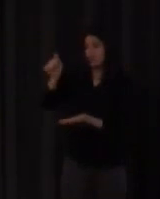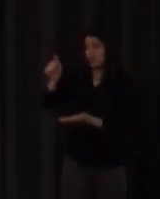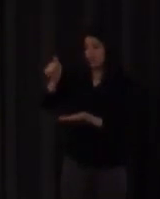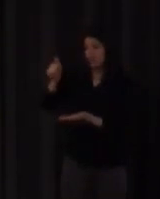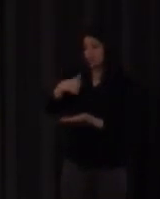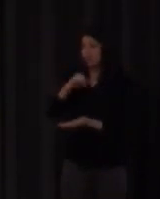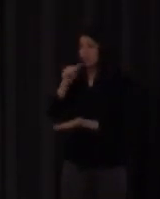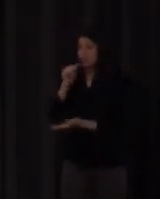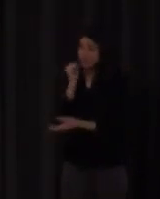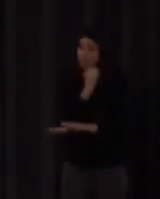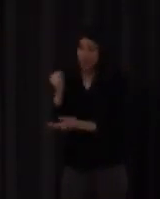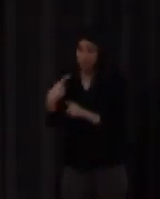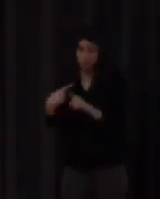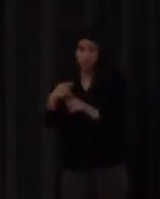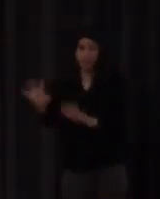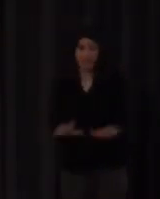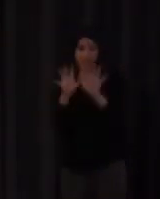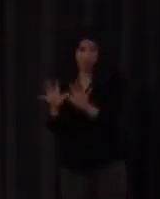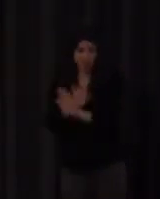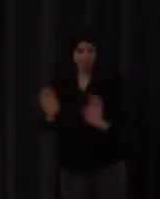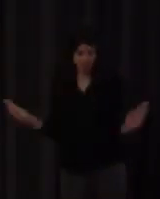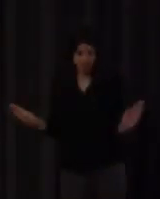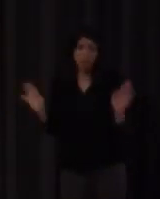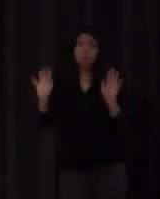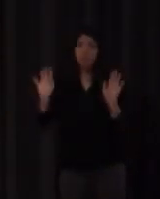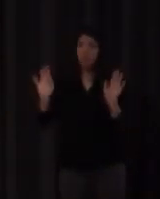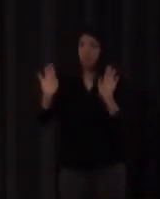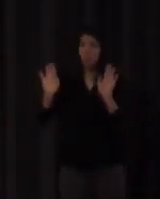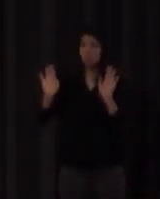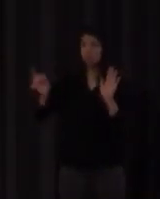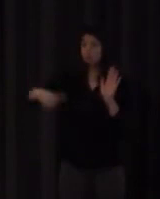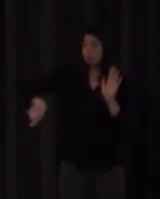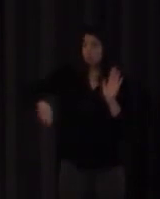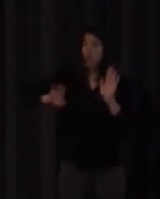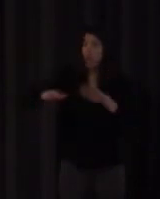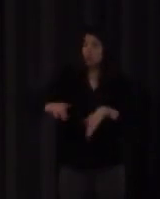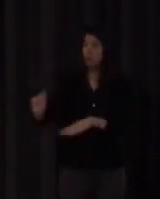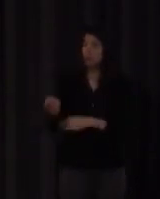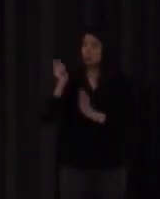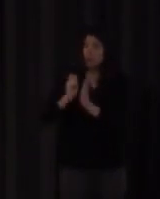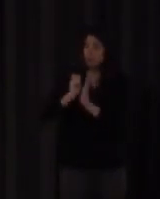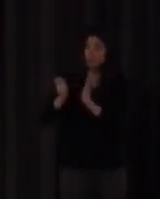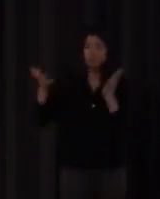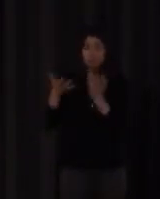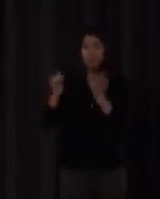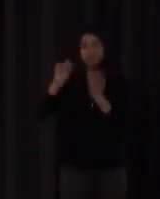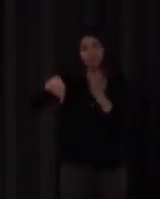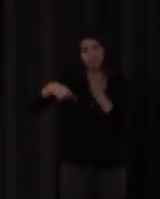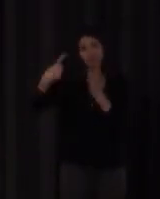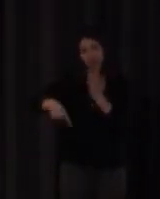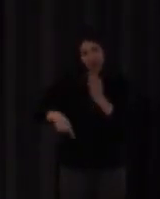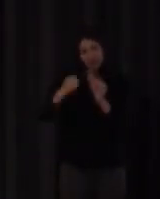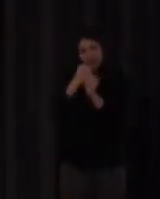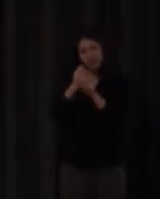mato porque han sido 10 horas pero pero han logrado escribir y de hecho hay algún trabajo de investigación de final de posgrado